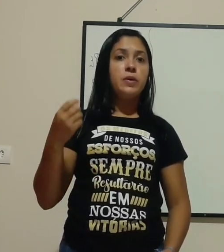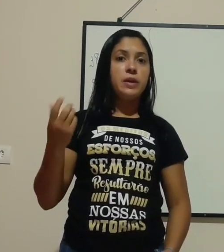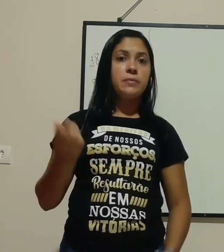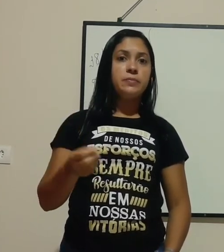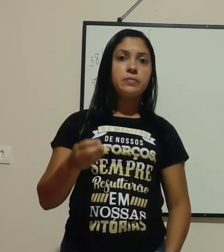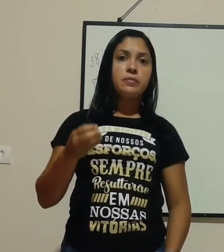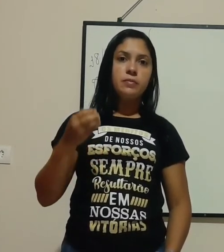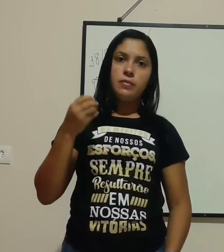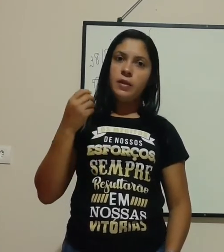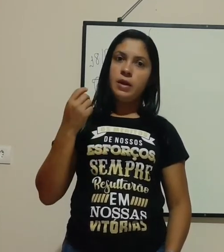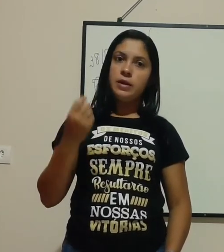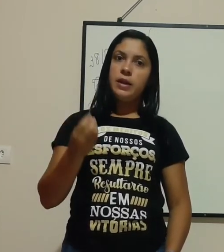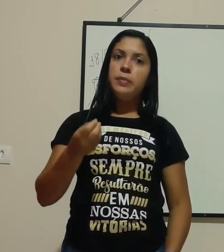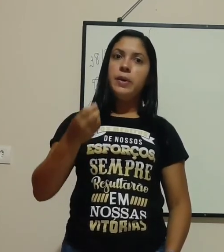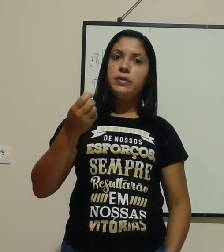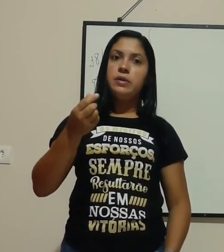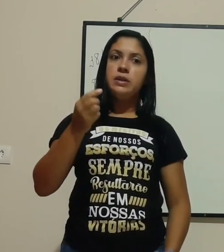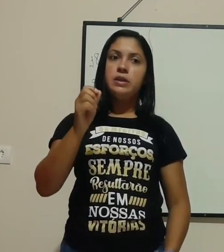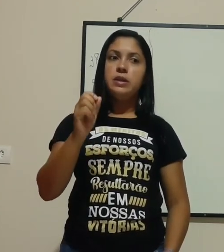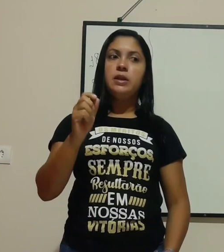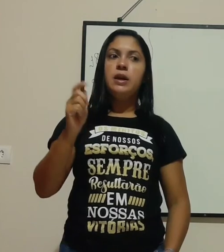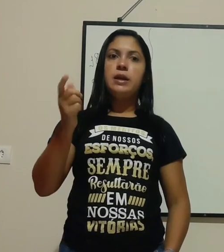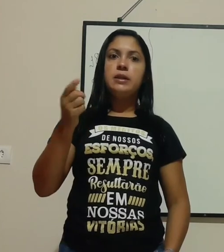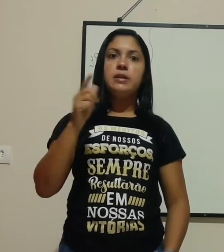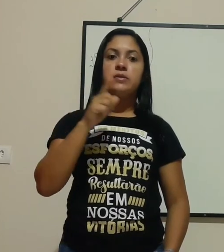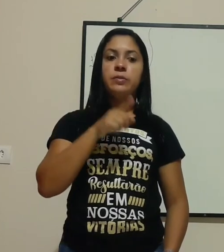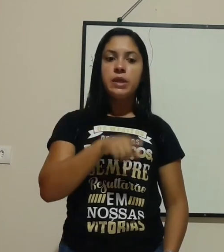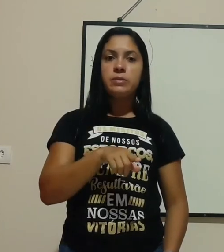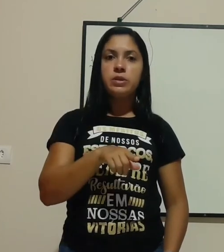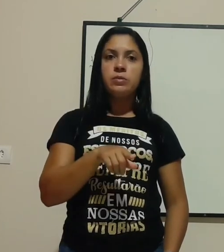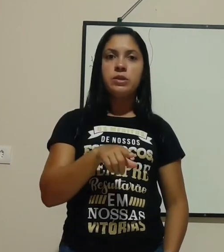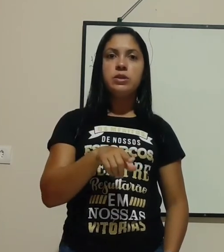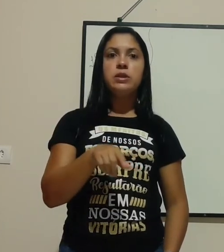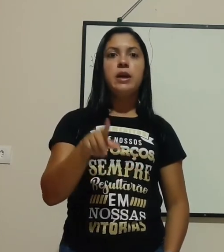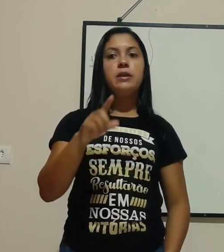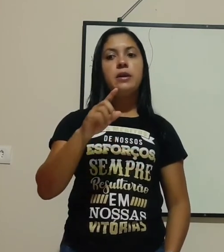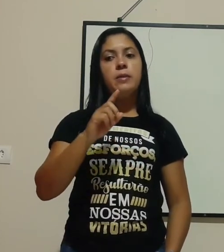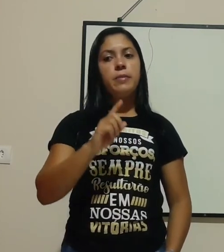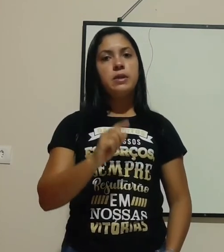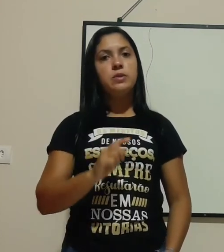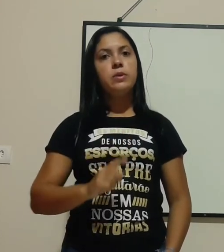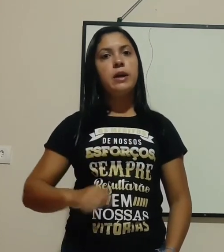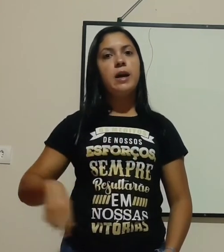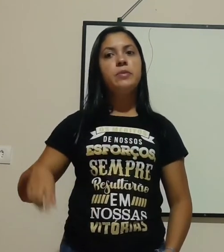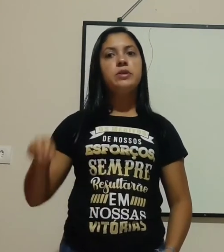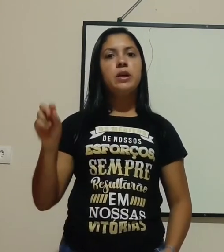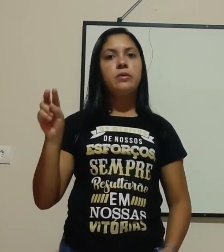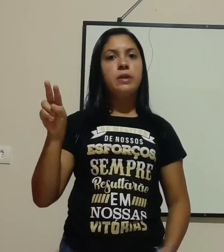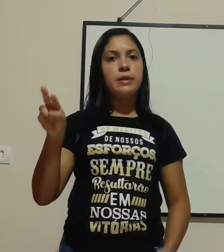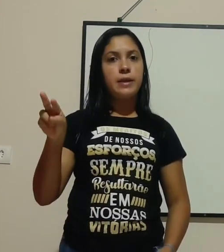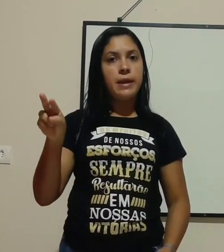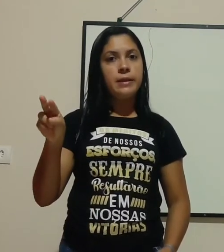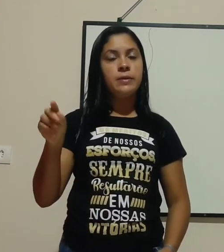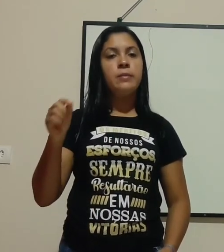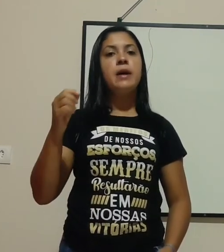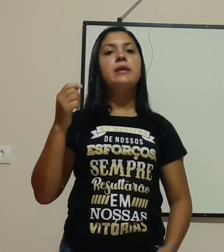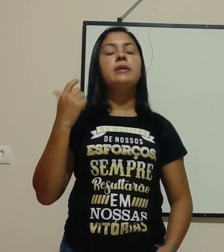porque naquele período em que a televisão mesmo está desligada, mas se o cabo está conectado na tomada,